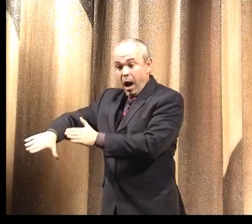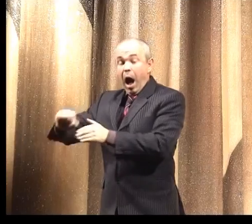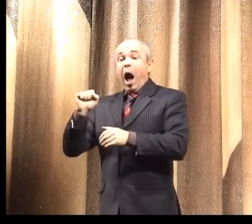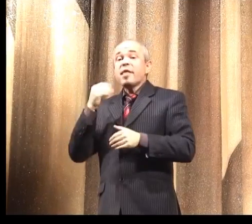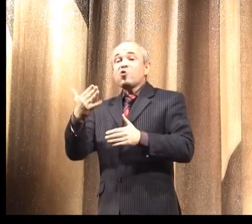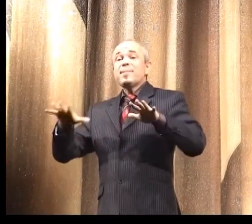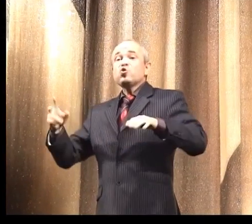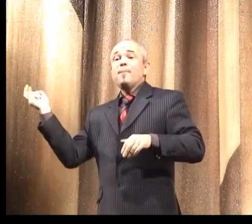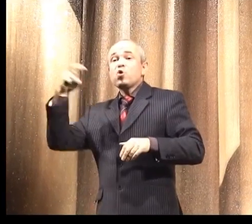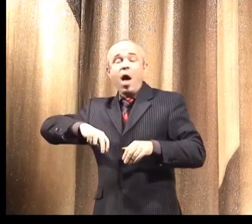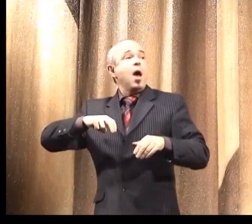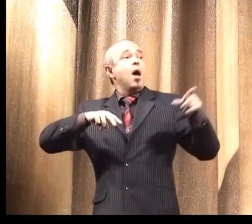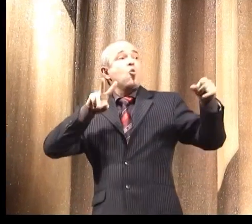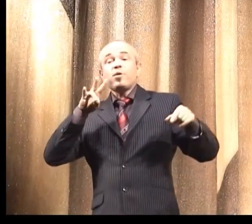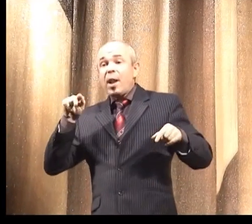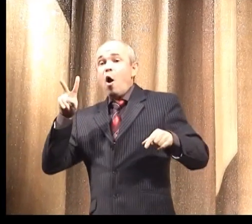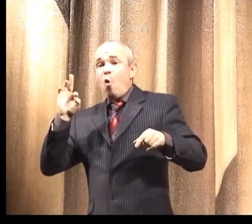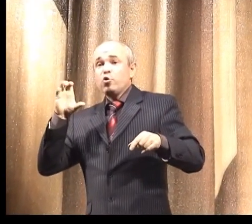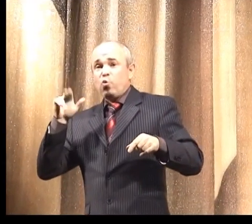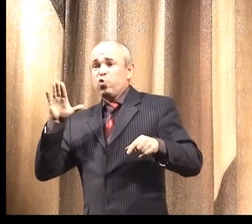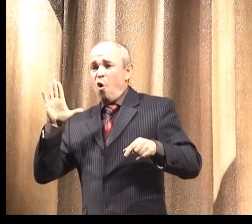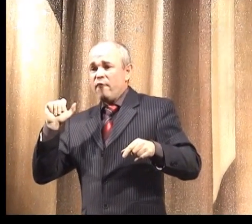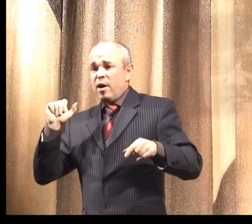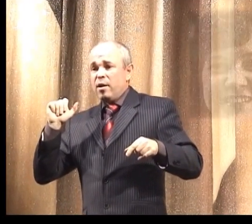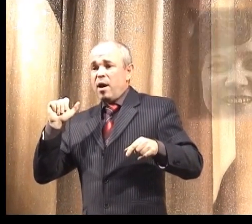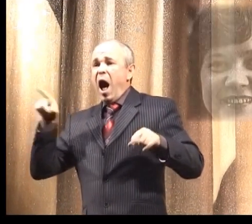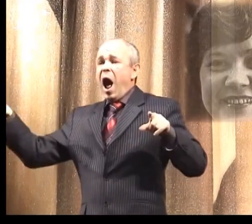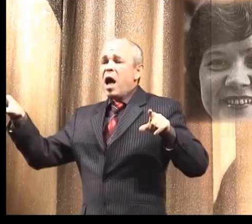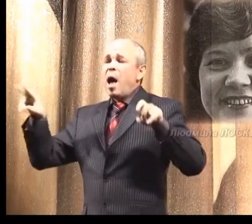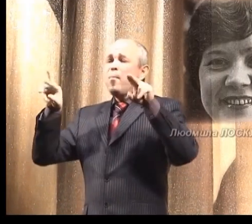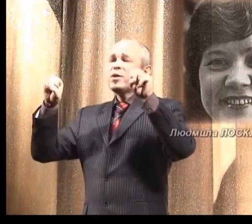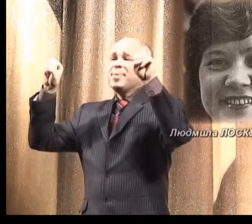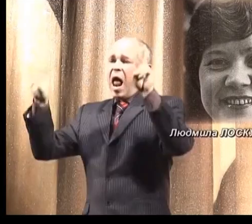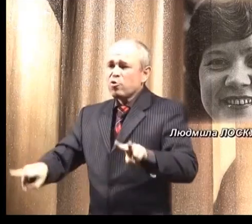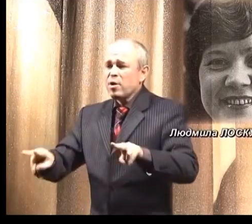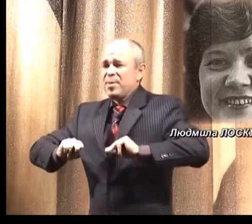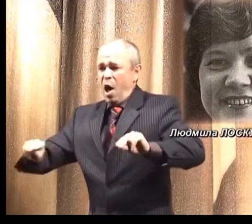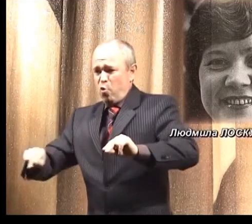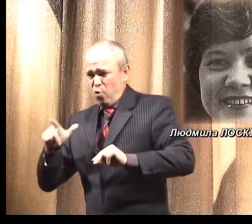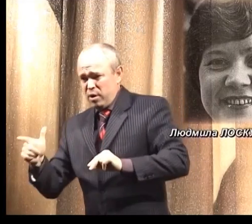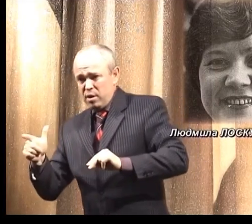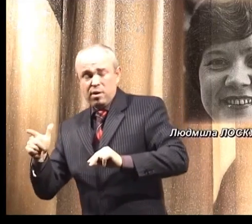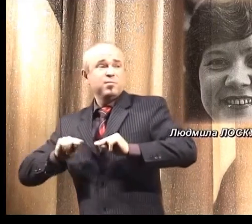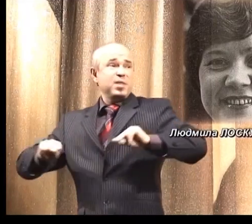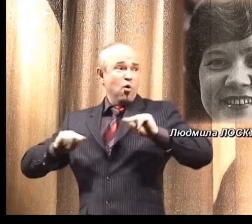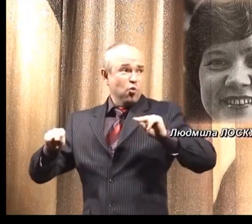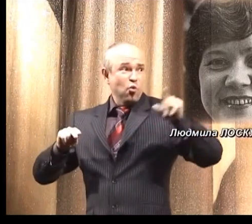шаги. А потом пришла Людмила Лоскутова, профессиональный педагог,